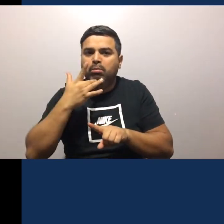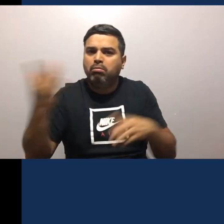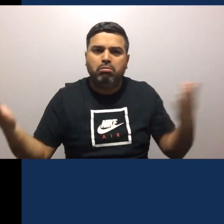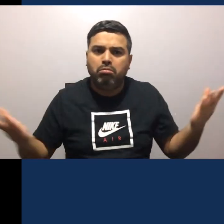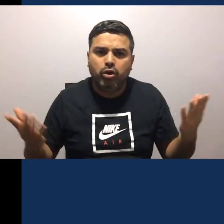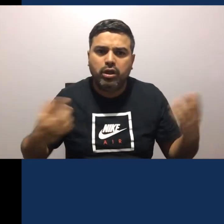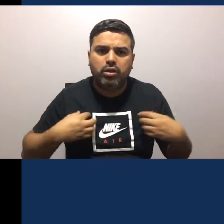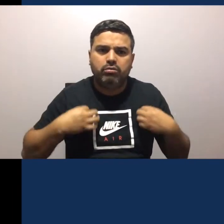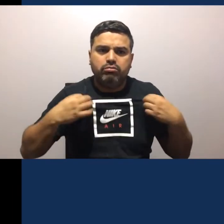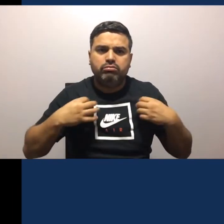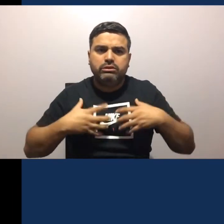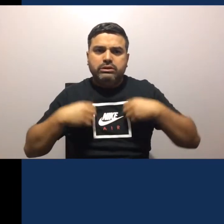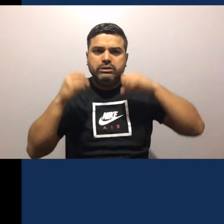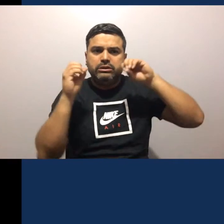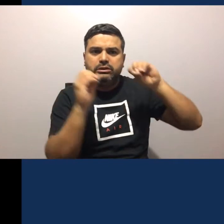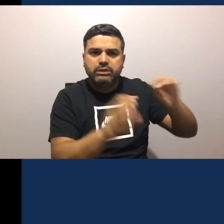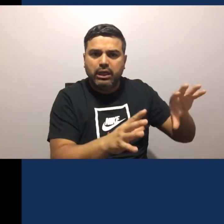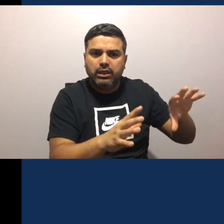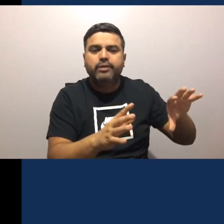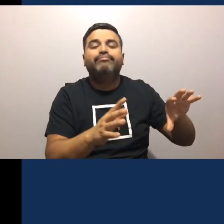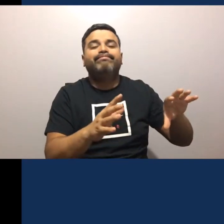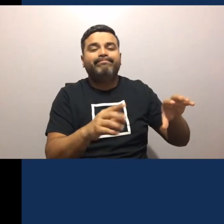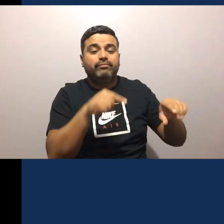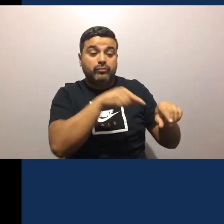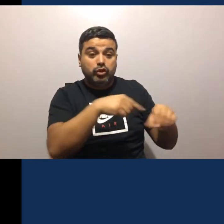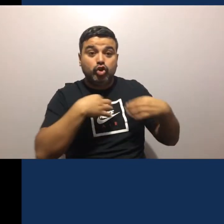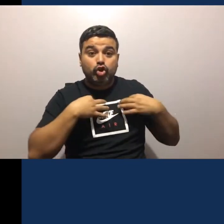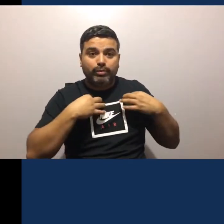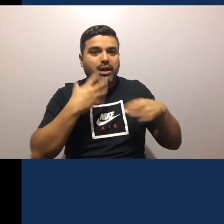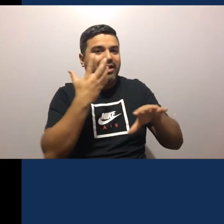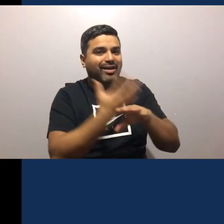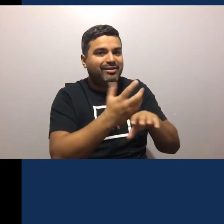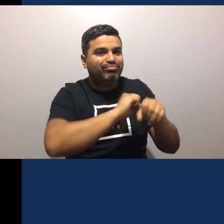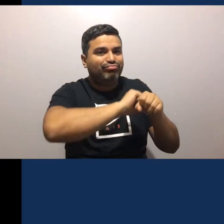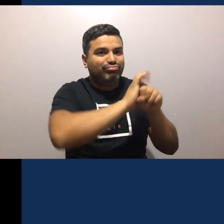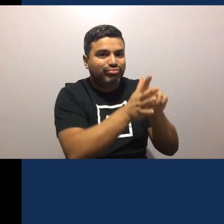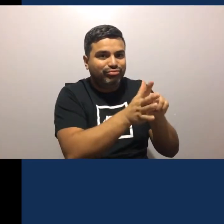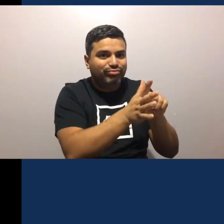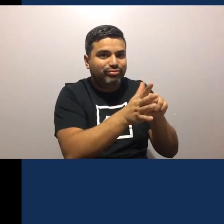Esta ropa Podría tener El virus Por lo tanto Deberías Quitártela